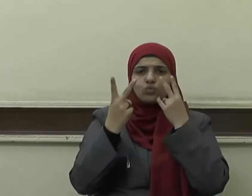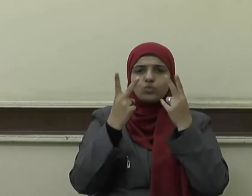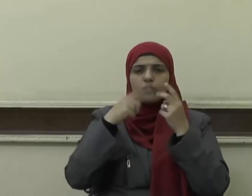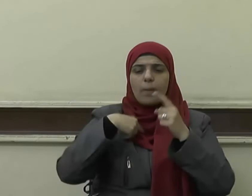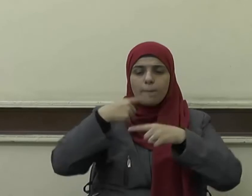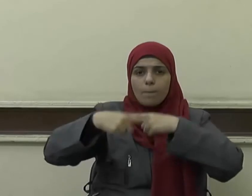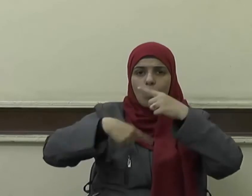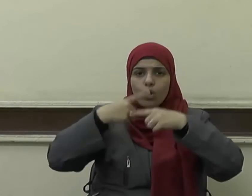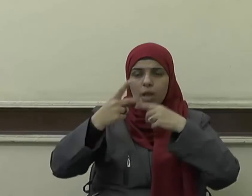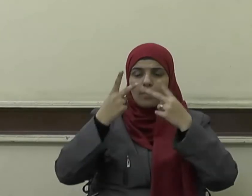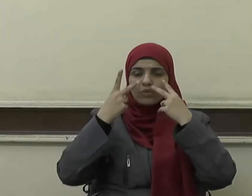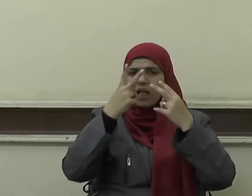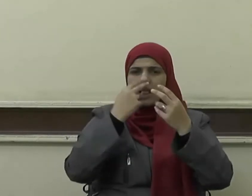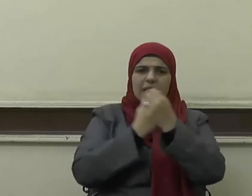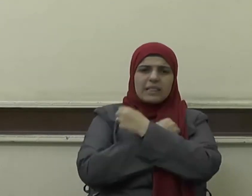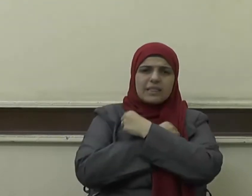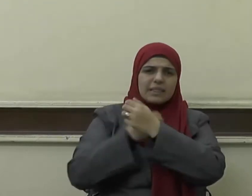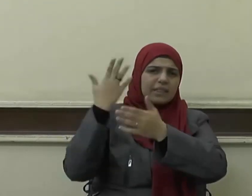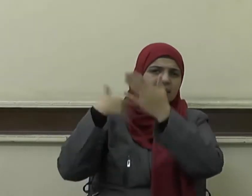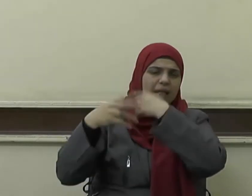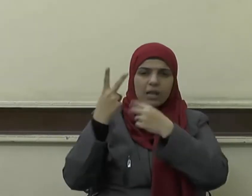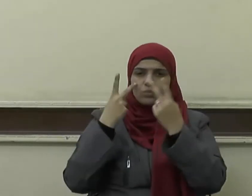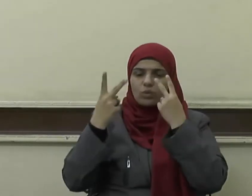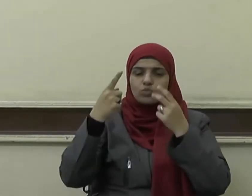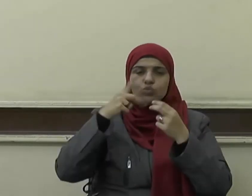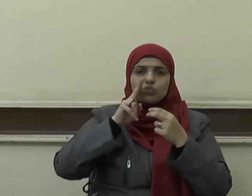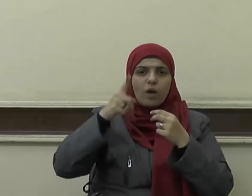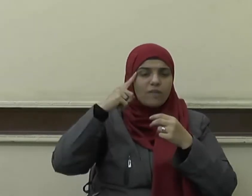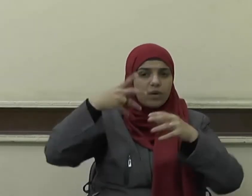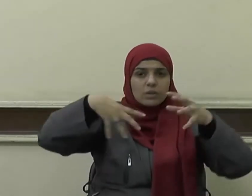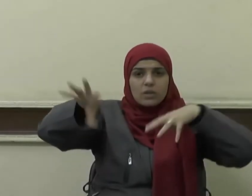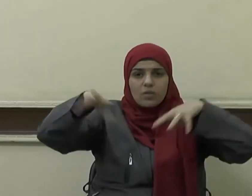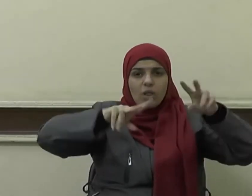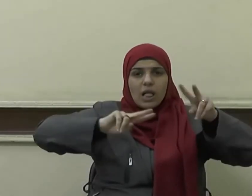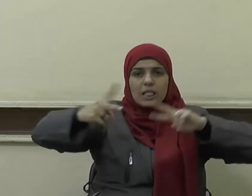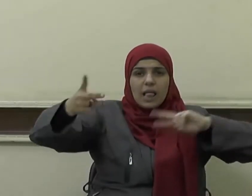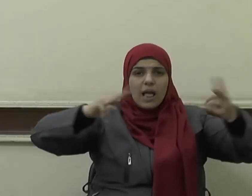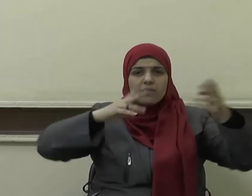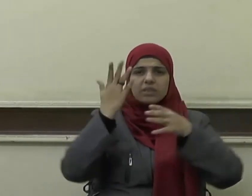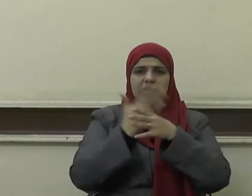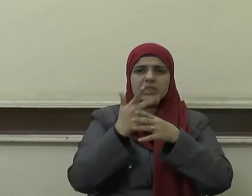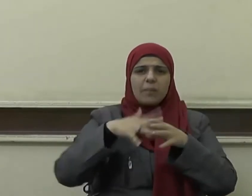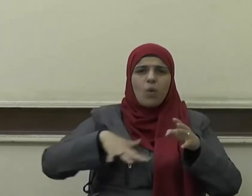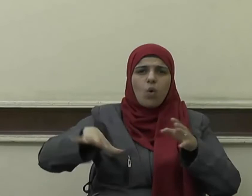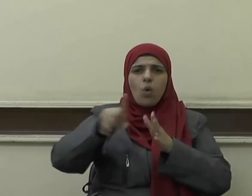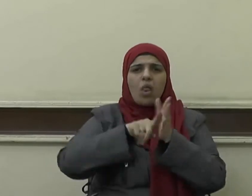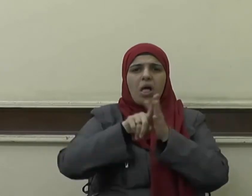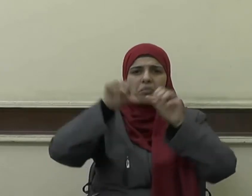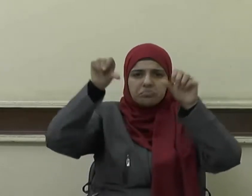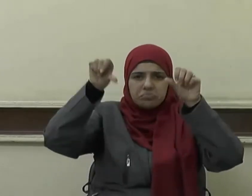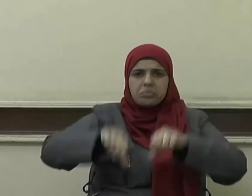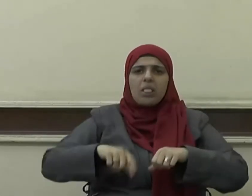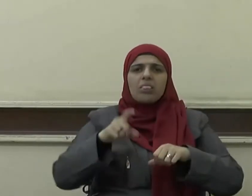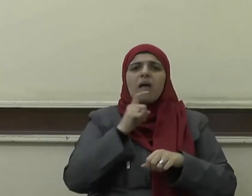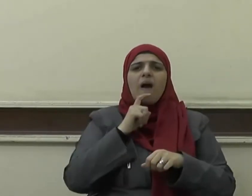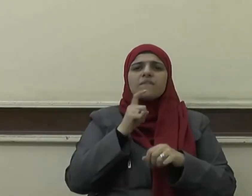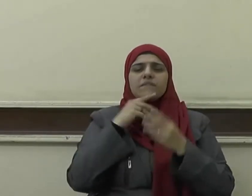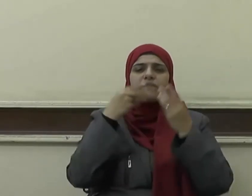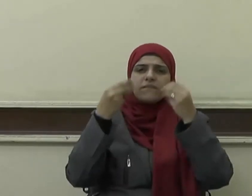سبب من أسباب الهزيمة والضعف وقد حذرنا القرآن الكريم من ذلك فقال تعالى